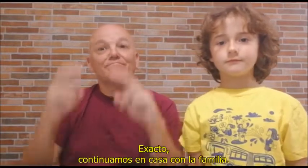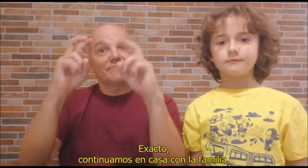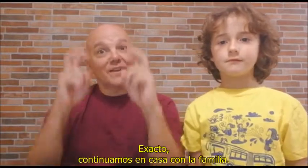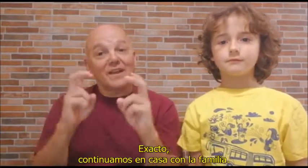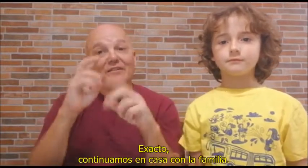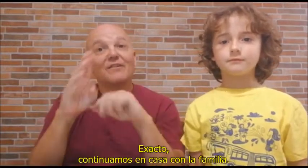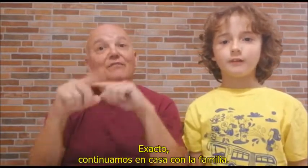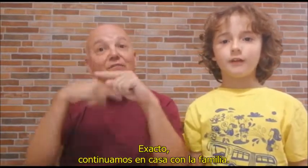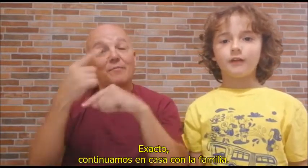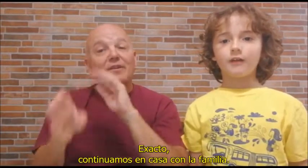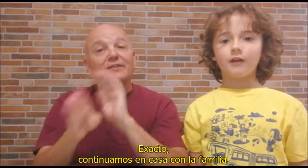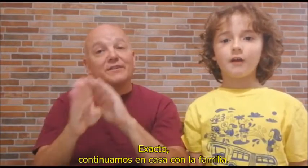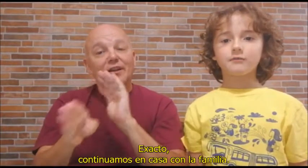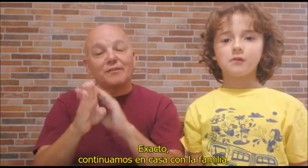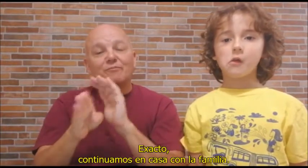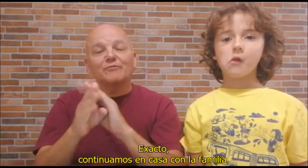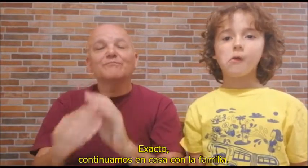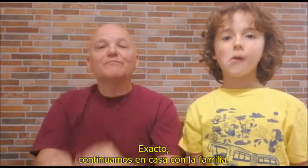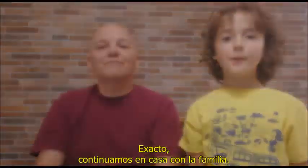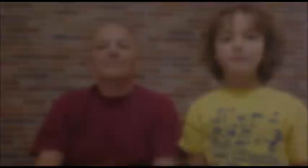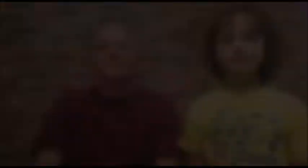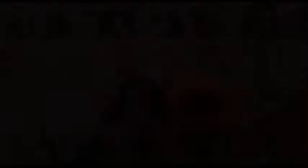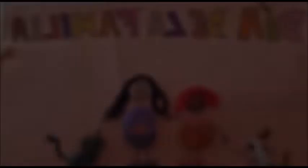¡Exacto! Continuamos en casa con la familia.